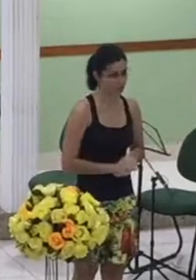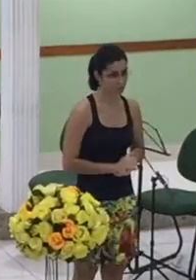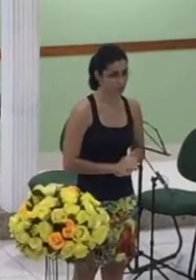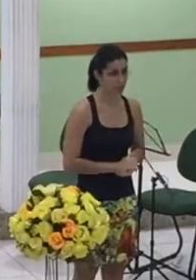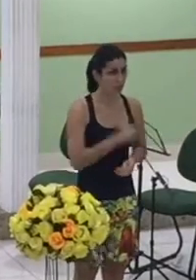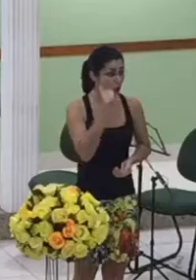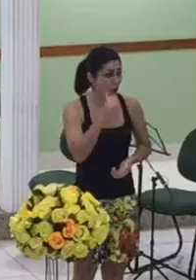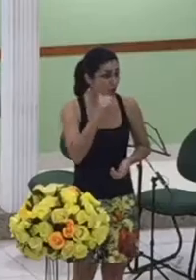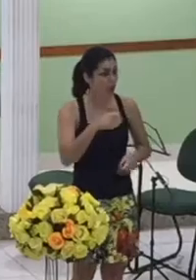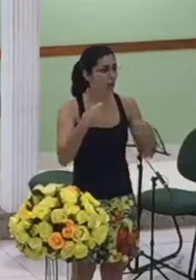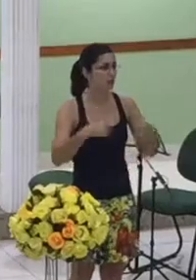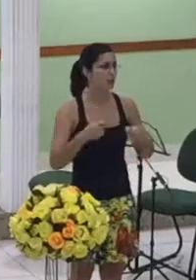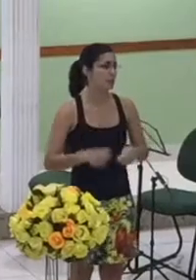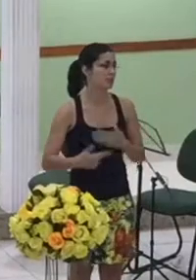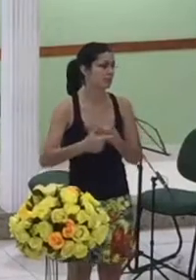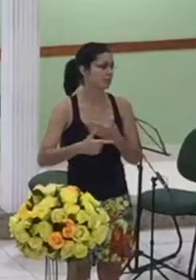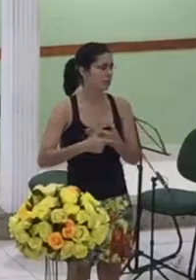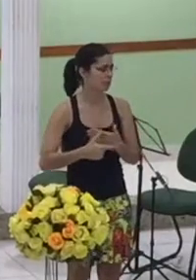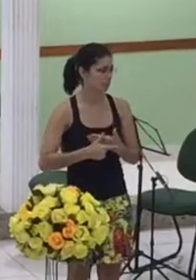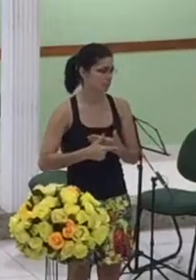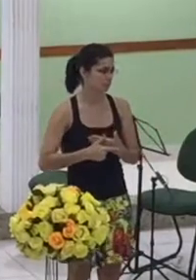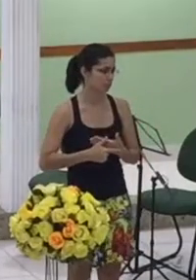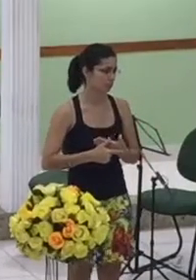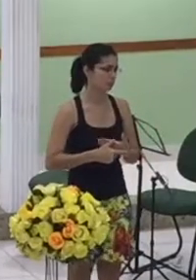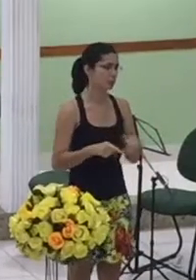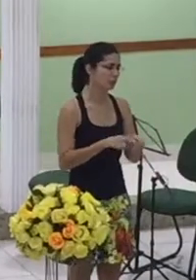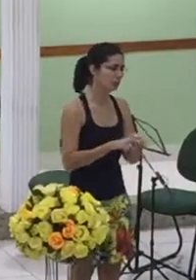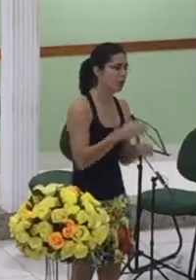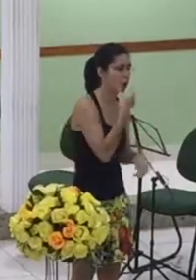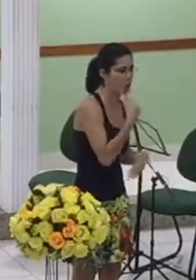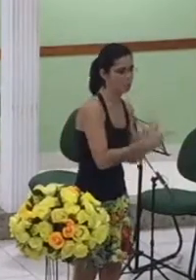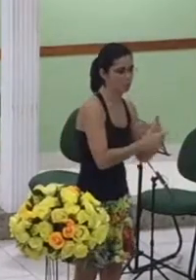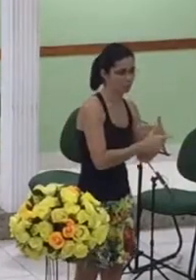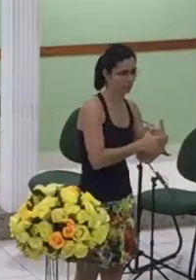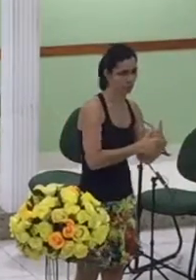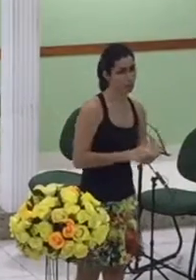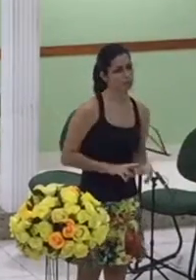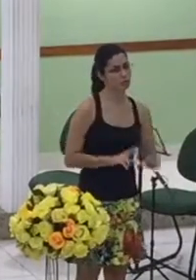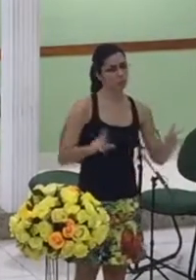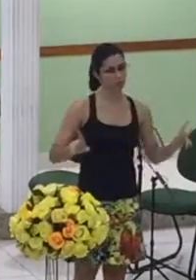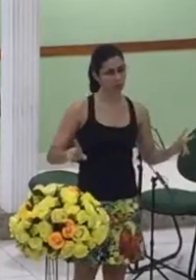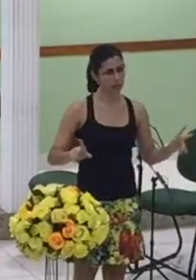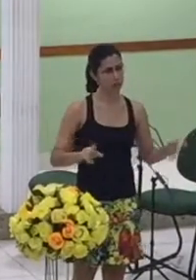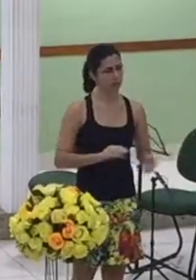papel assim como o homem tem o seu papel não lute nunca por direitos iguais